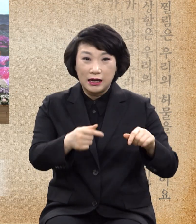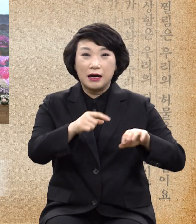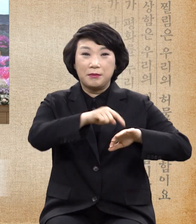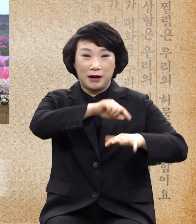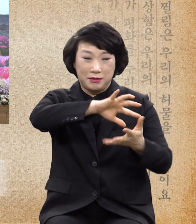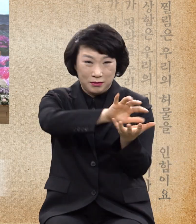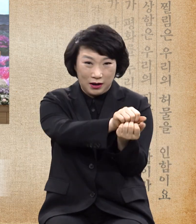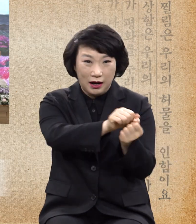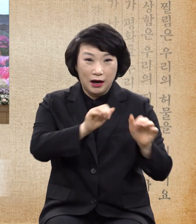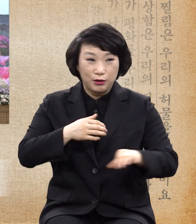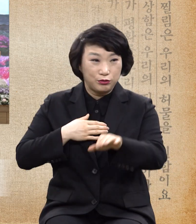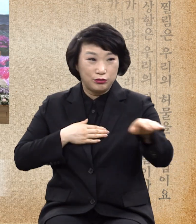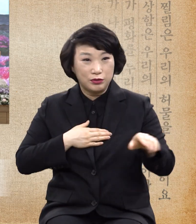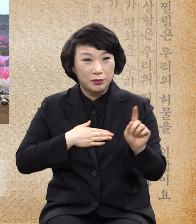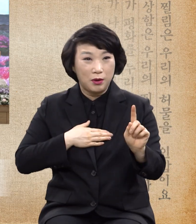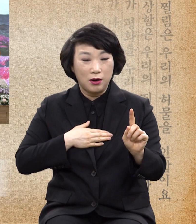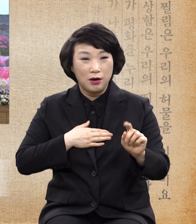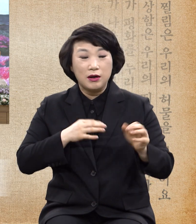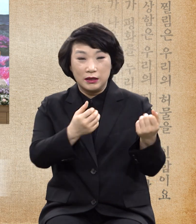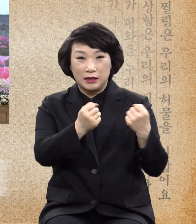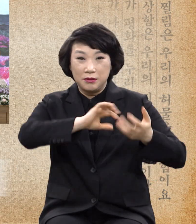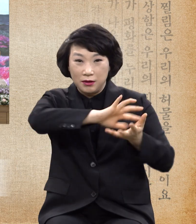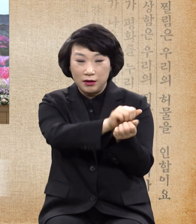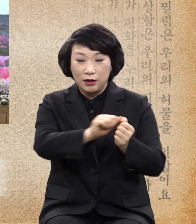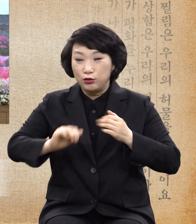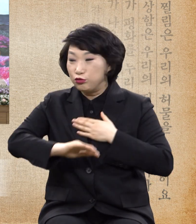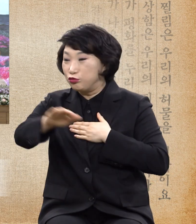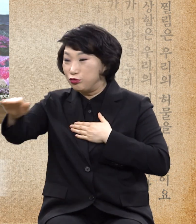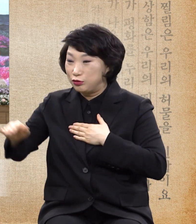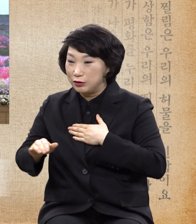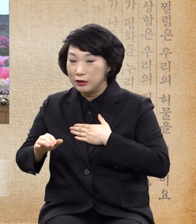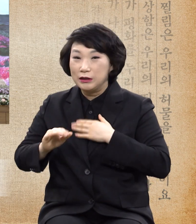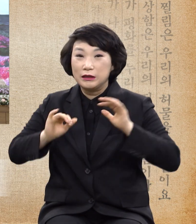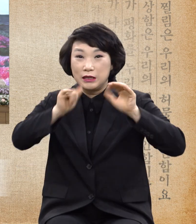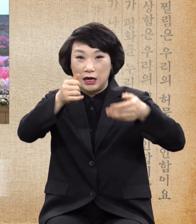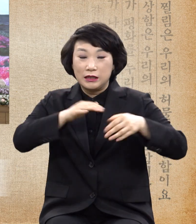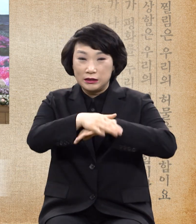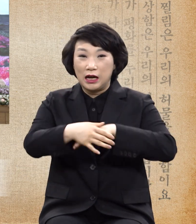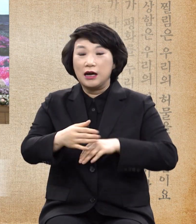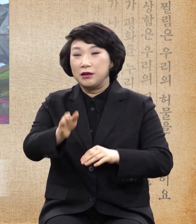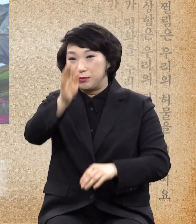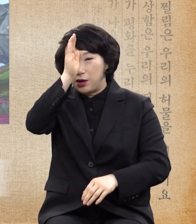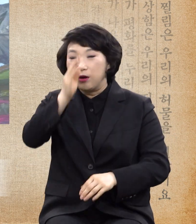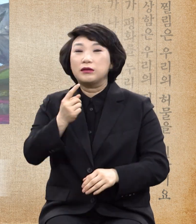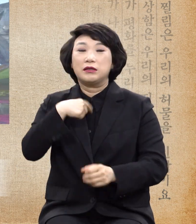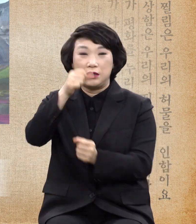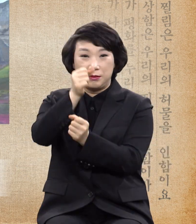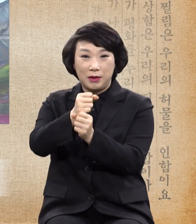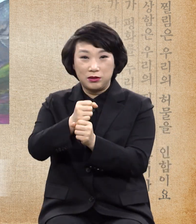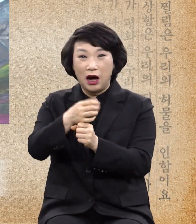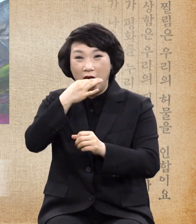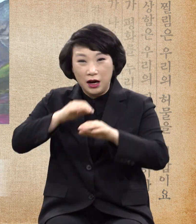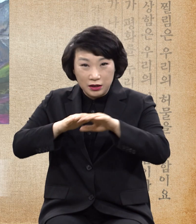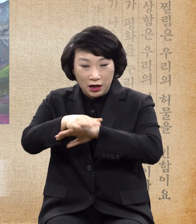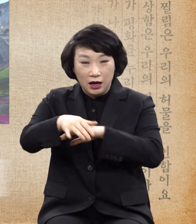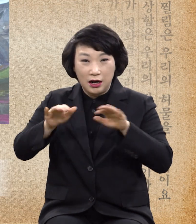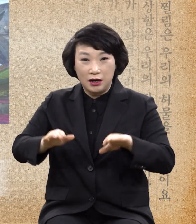세속화 시키고 정욕화 시키고 병들게 하고 저주하고 하나님의 손에서